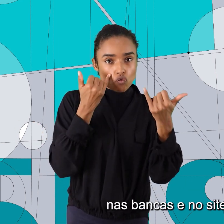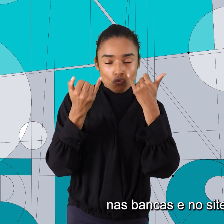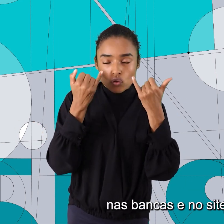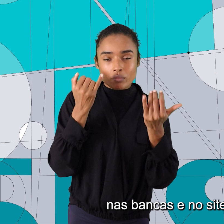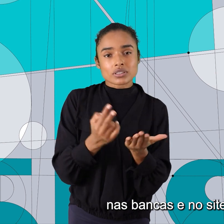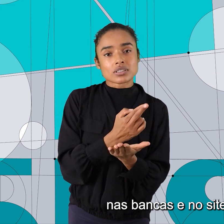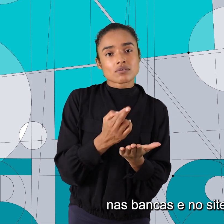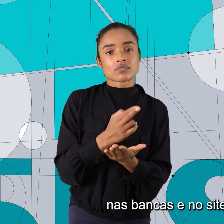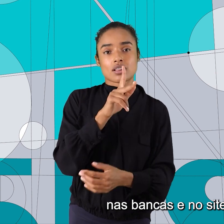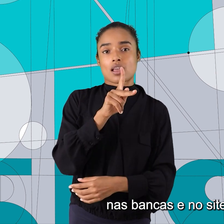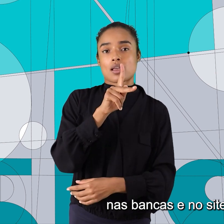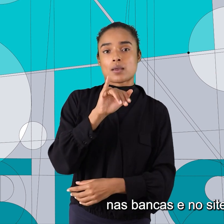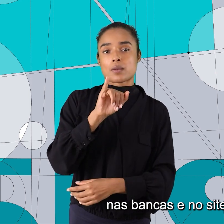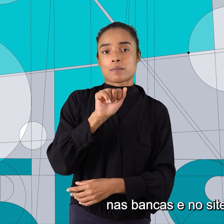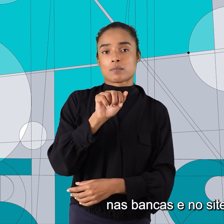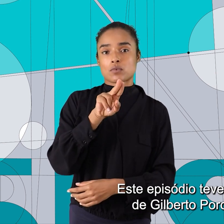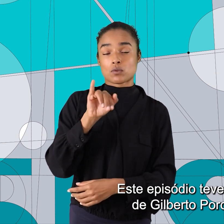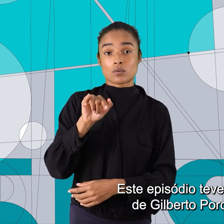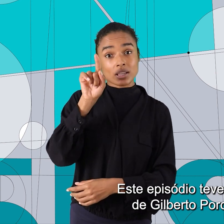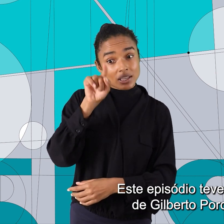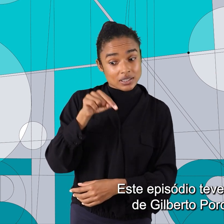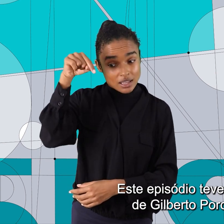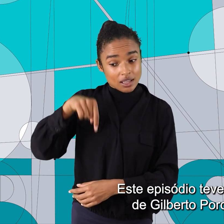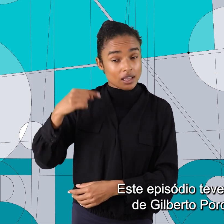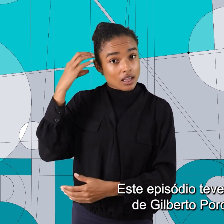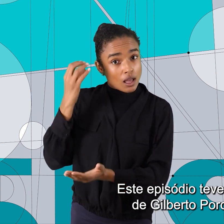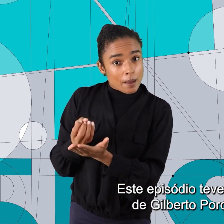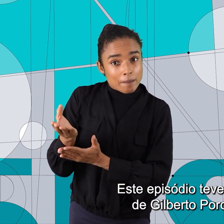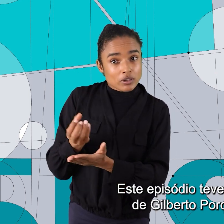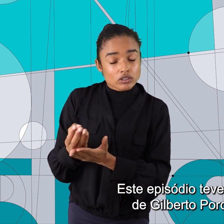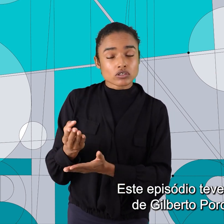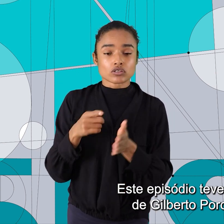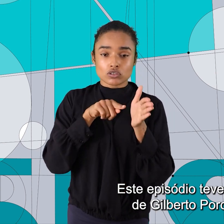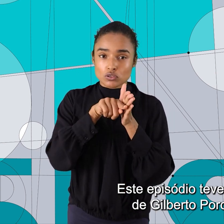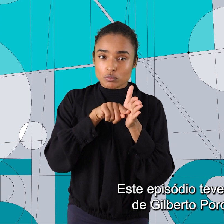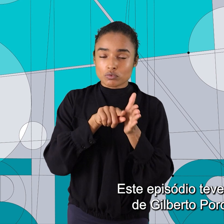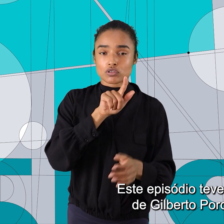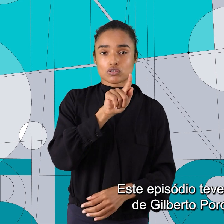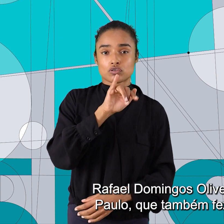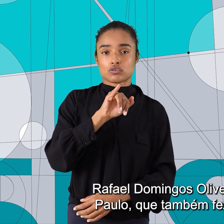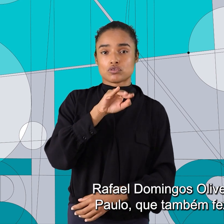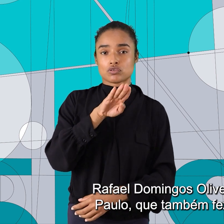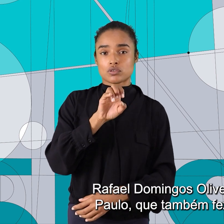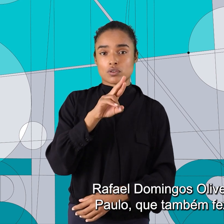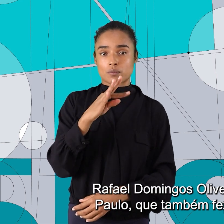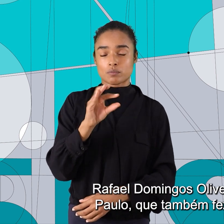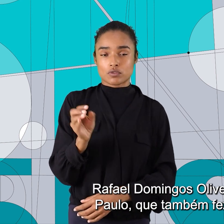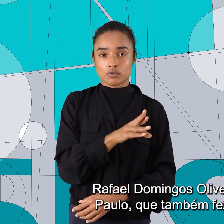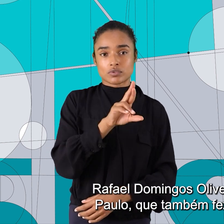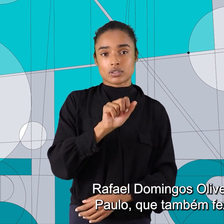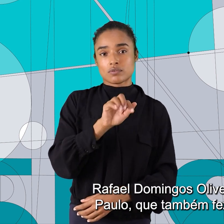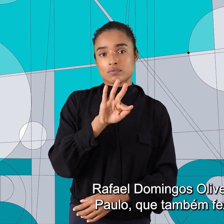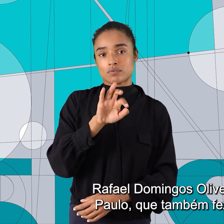nas bancas e no site da revista. Este episódio teve pesquisa de Gilberto Porcidônio, Rafael Domingos